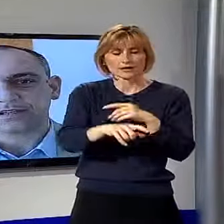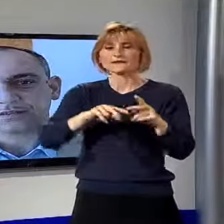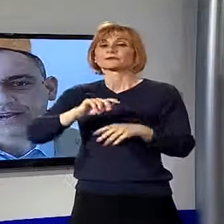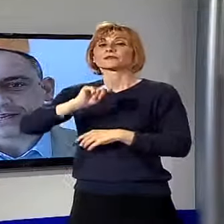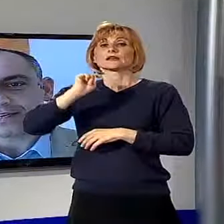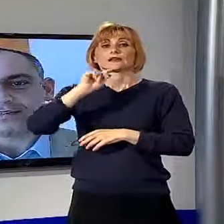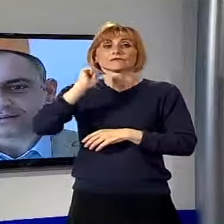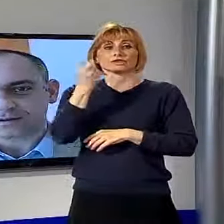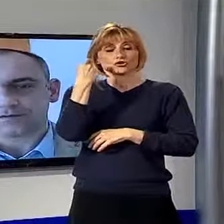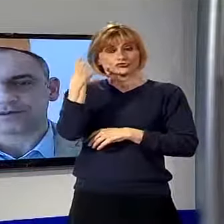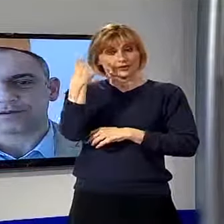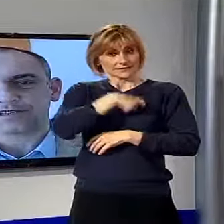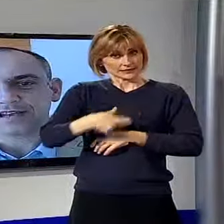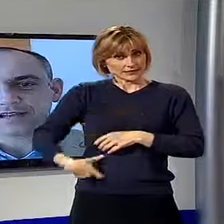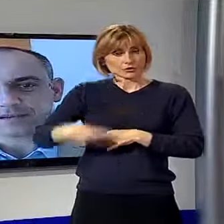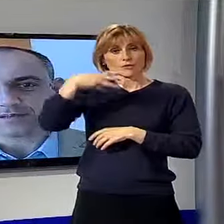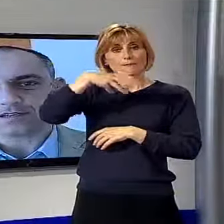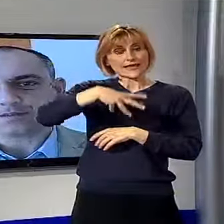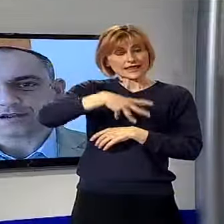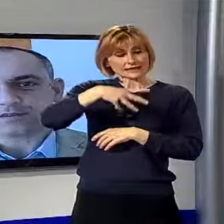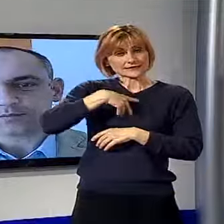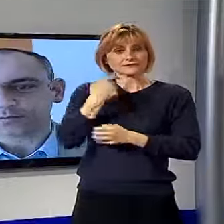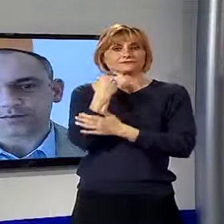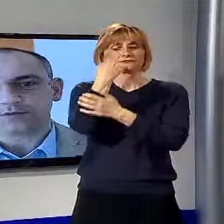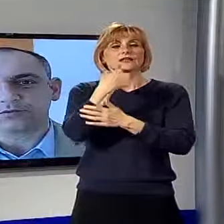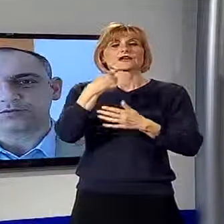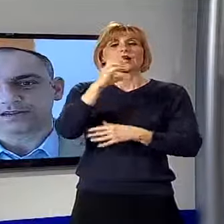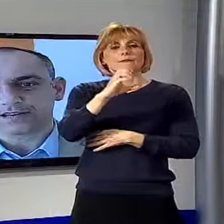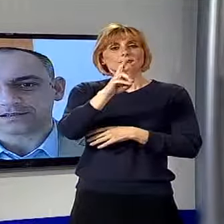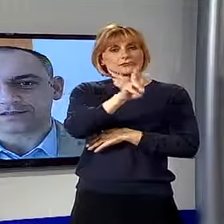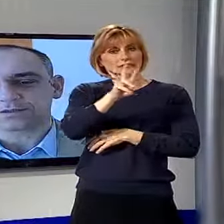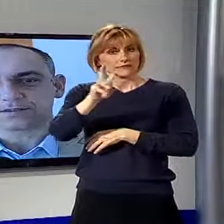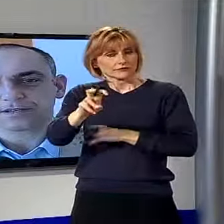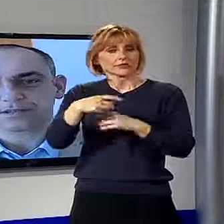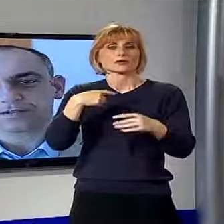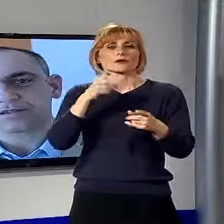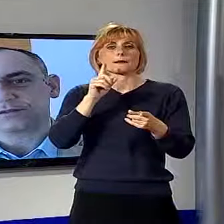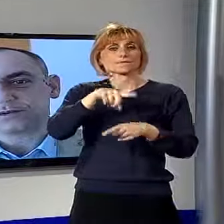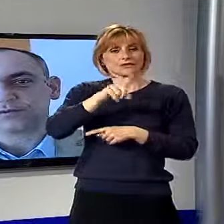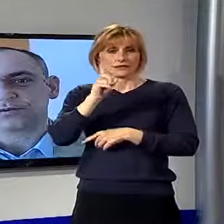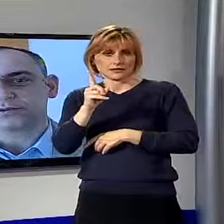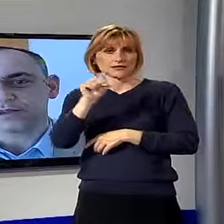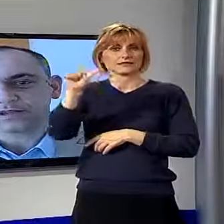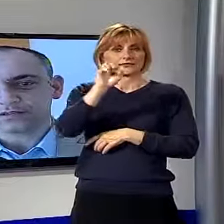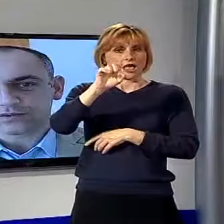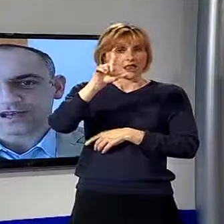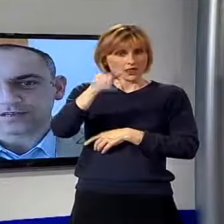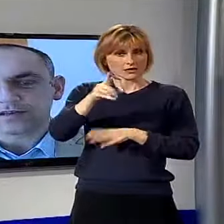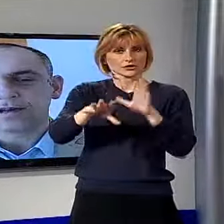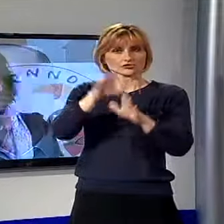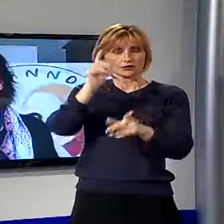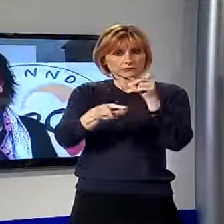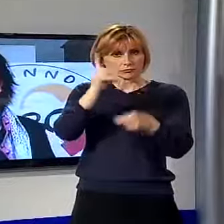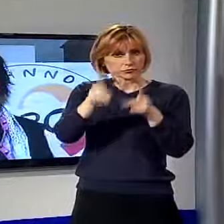uscente, Luca Menezini, sostenuto dalle liste Capannoli 2020, Partito Democratico, SEL, Scelta Popolare e I